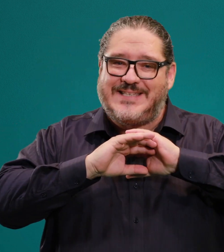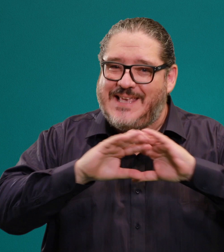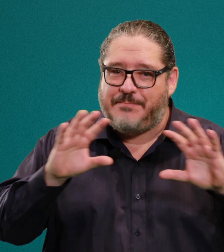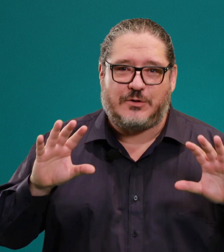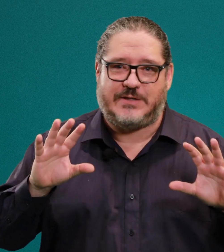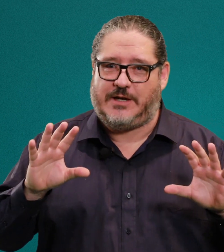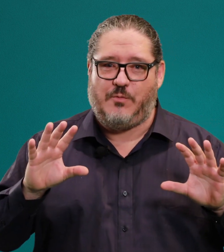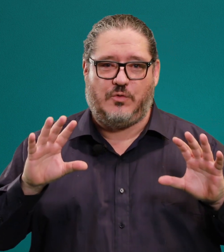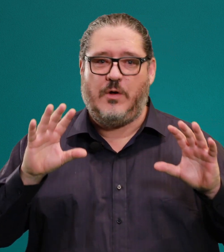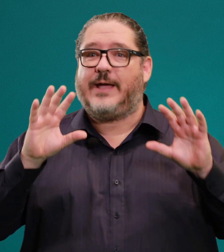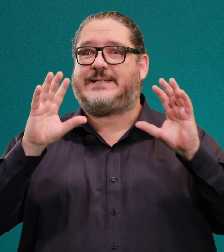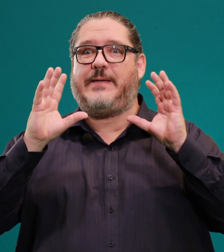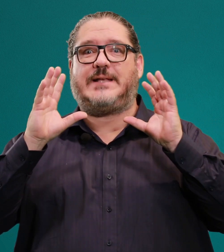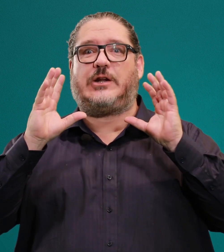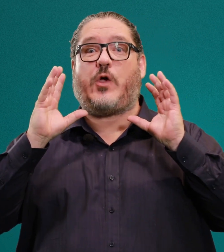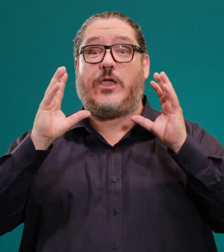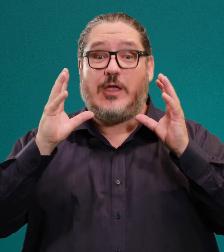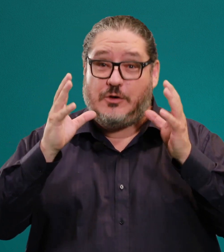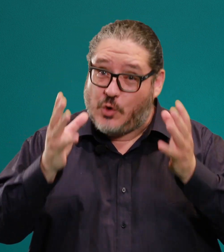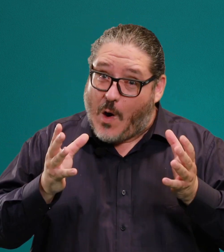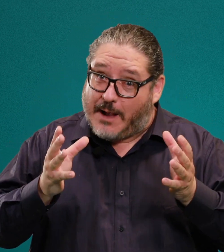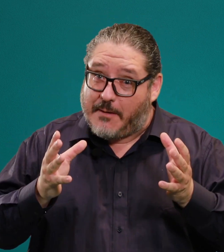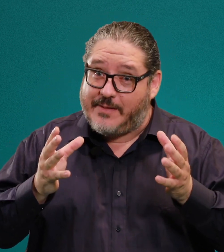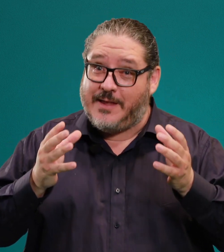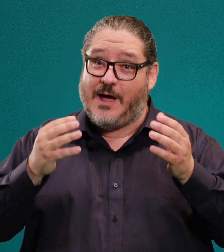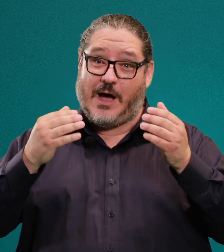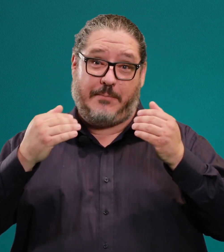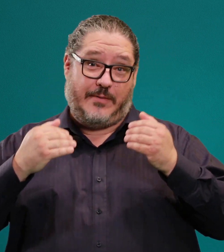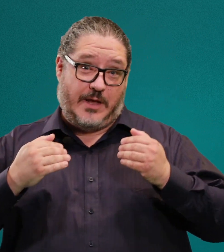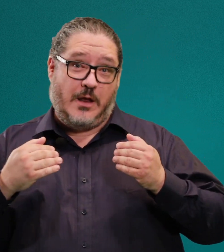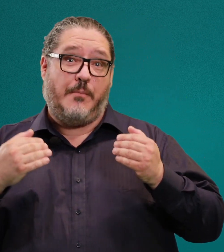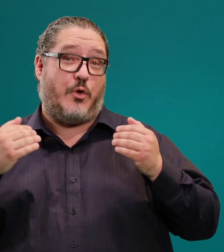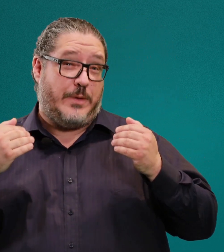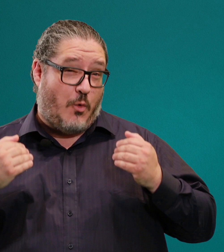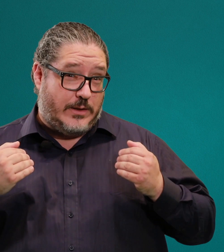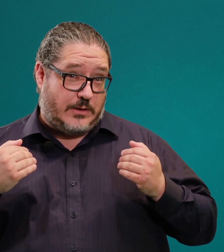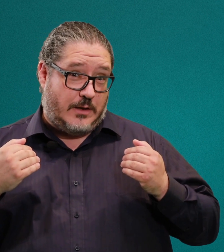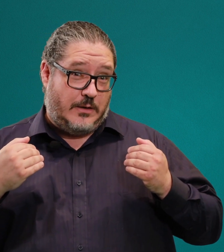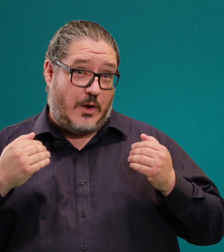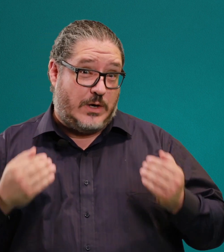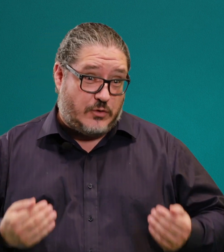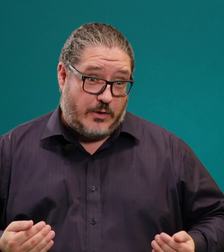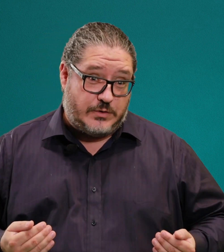100 personas en el mundo que sabían hacer lo que yo acababa de aprender por mi cuenta en una sola noche.